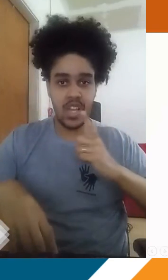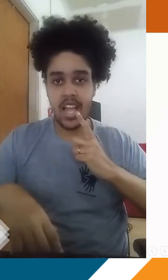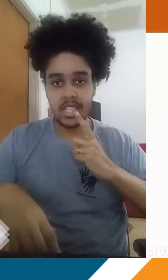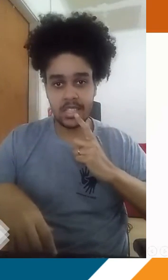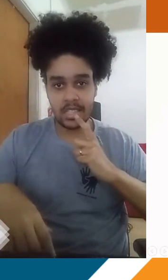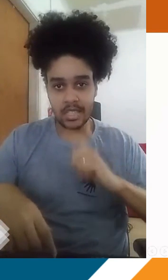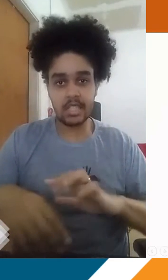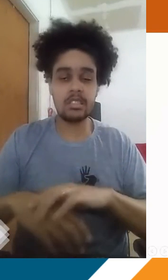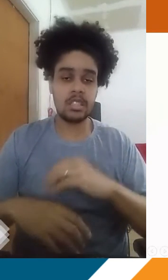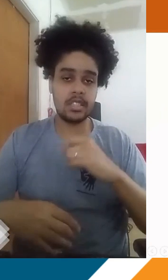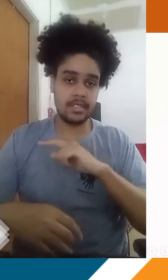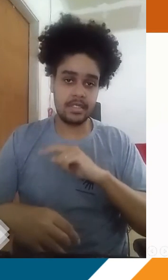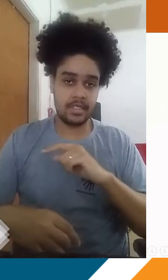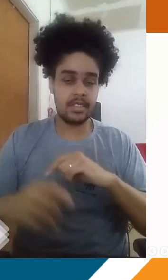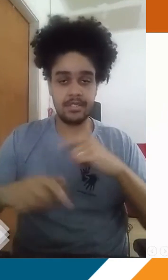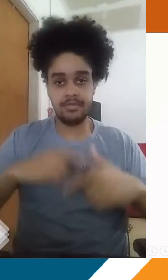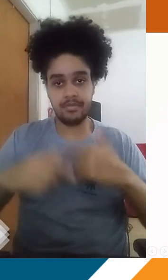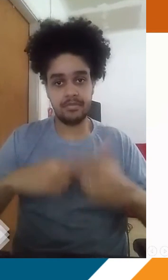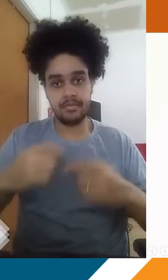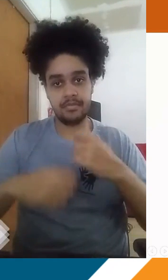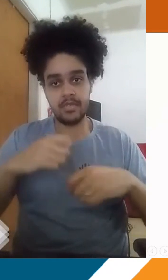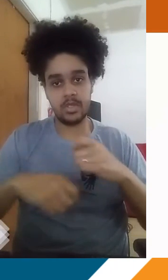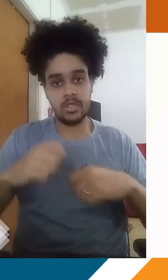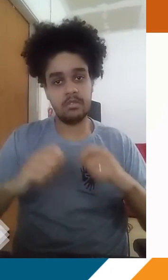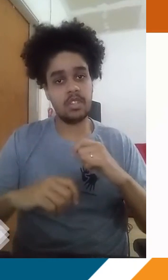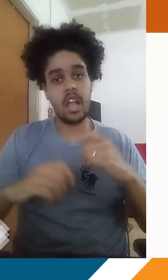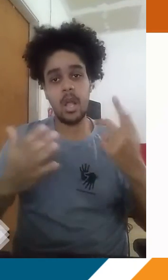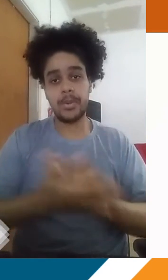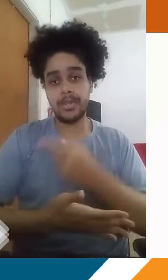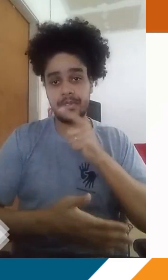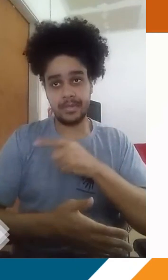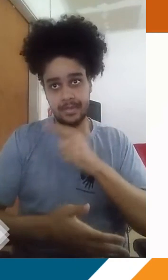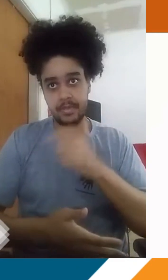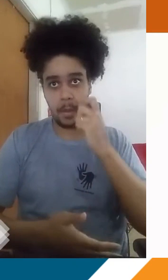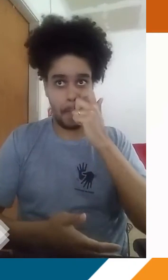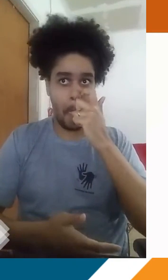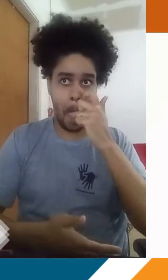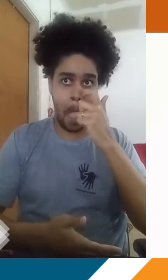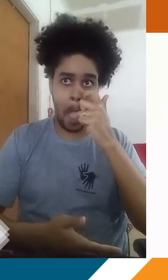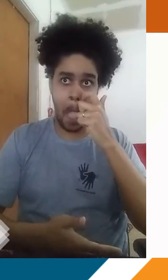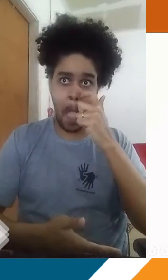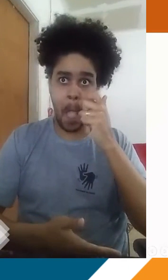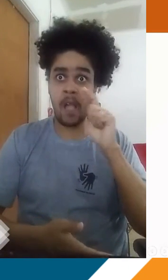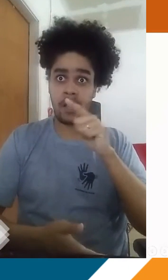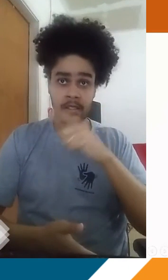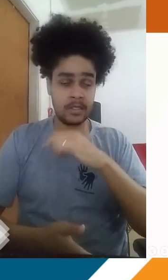né? Com a chuva ácida vinda das atividades econômicas que funcionavam ali perto. E aí, aqui a gente também tem o